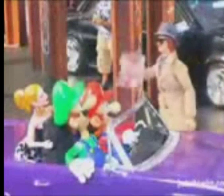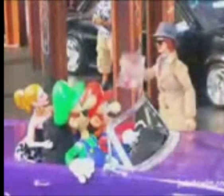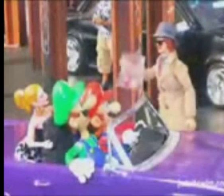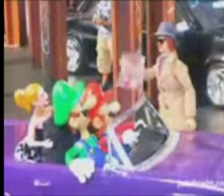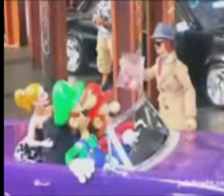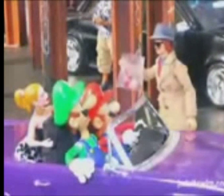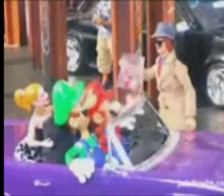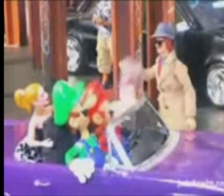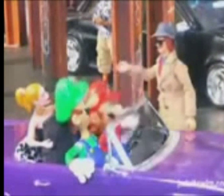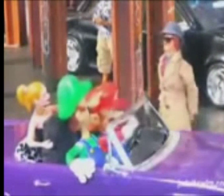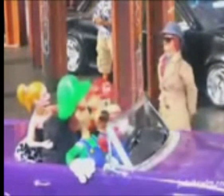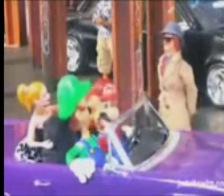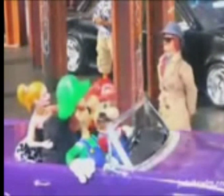this is some really good s**t man